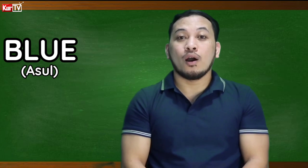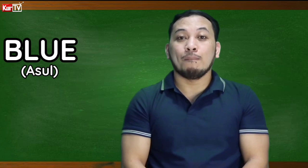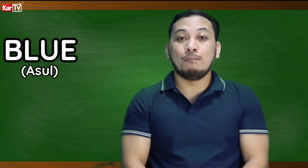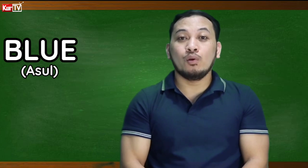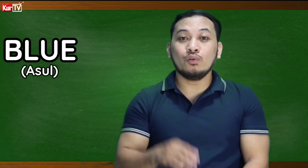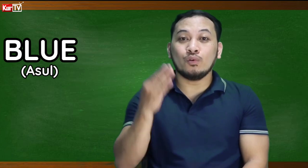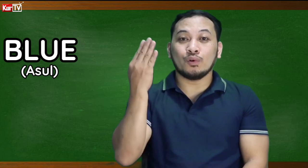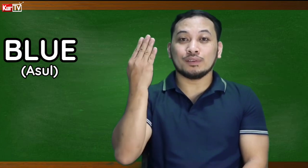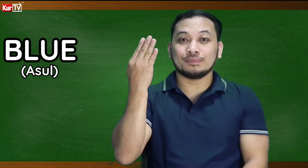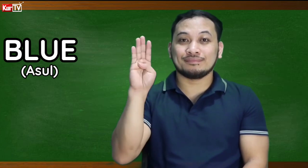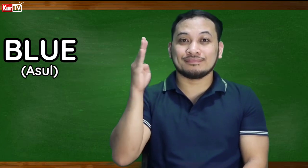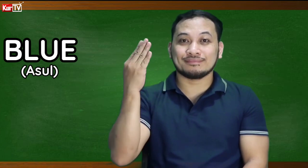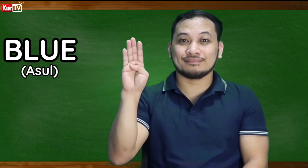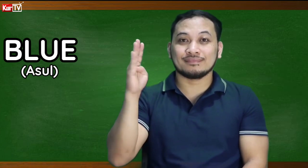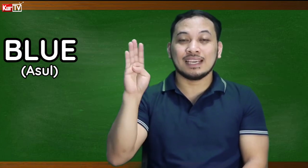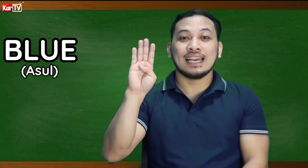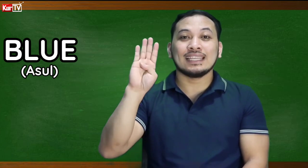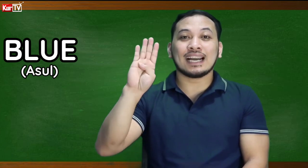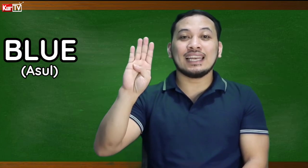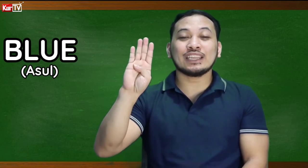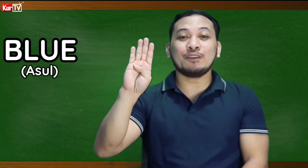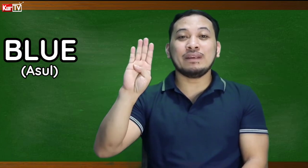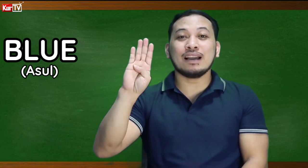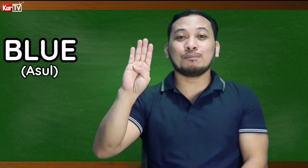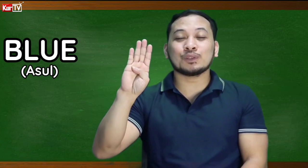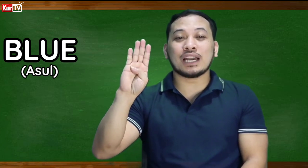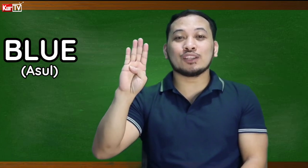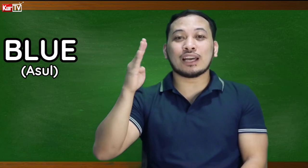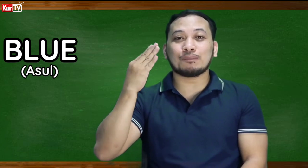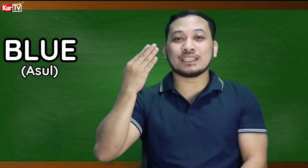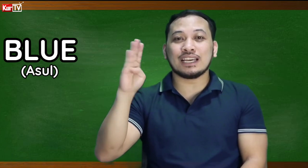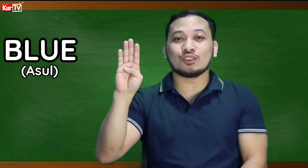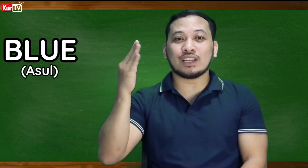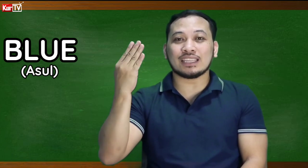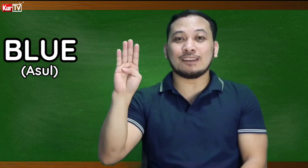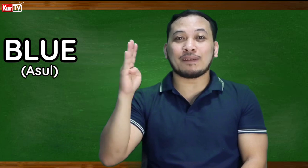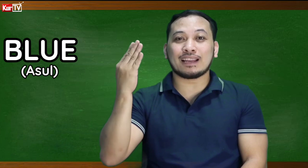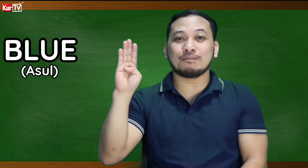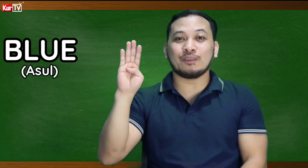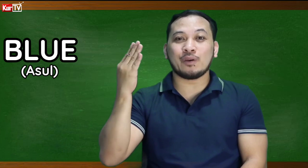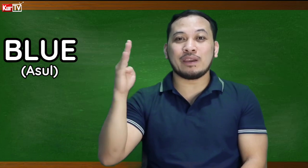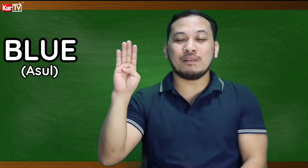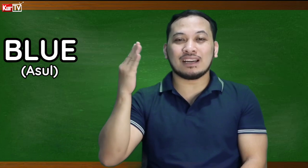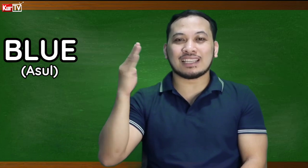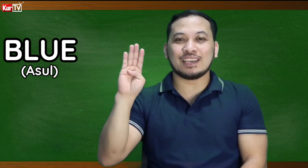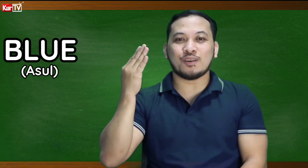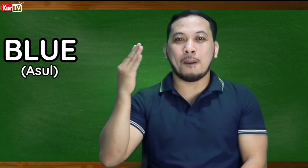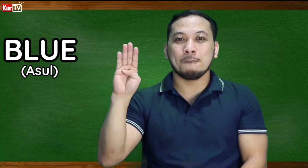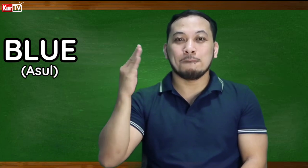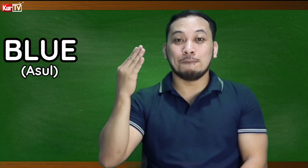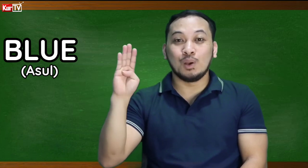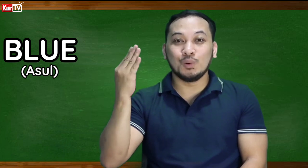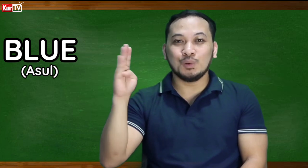Blue! Naka letter B lang po tayo tapos sigento natin. Parang magwe-wave lang tayo. Blue!